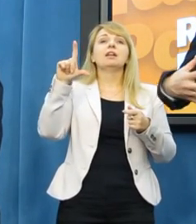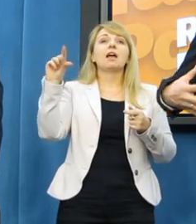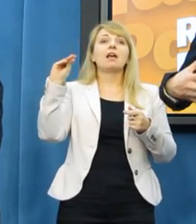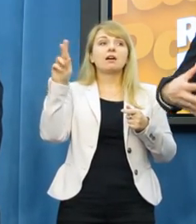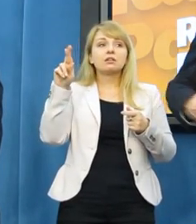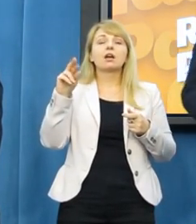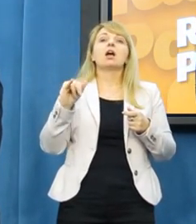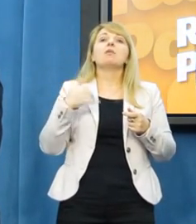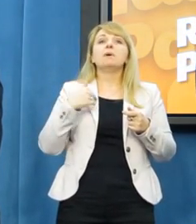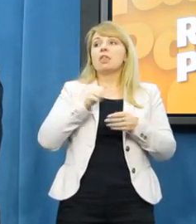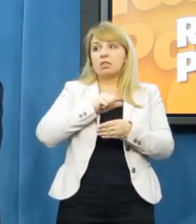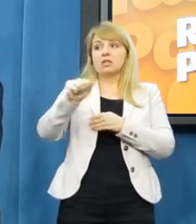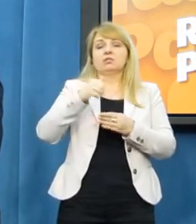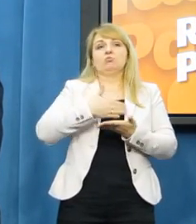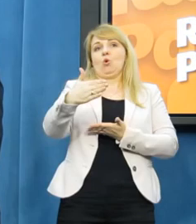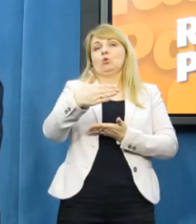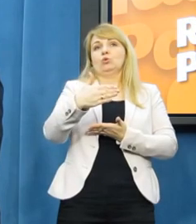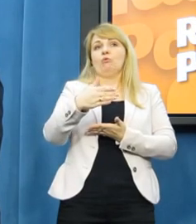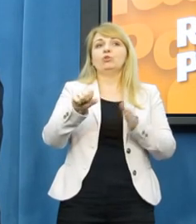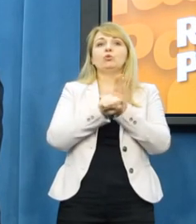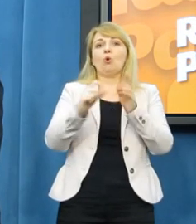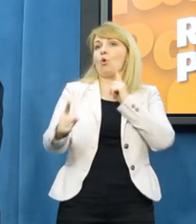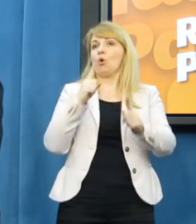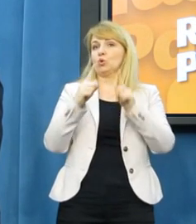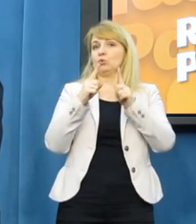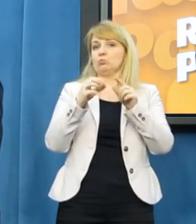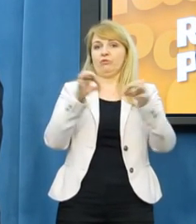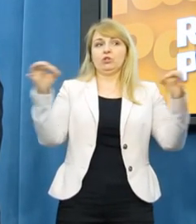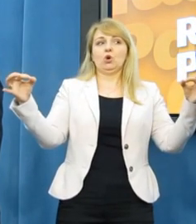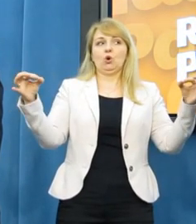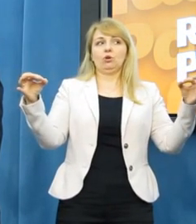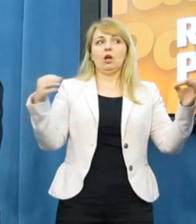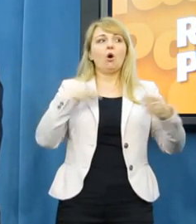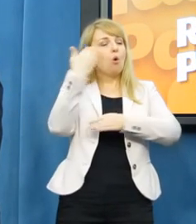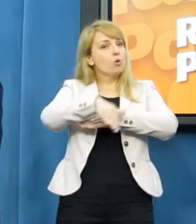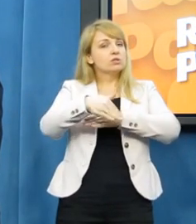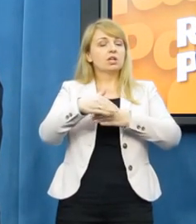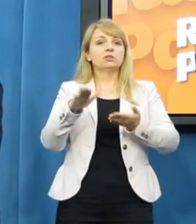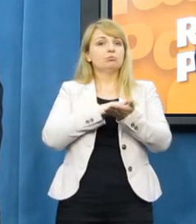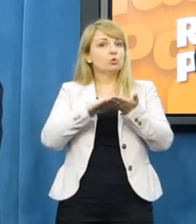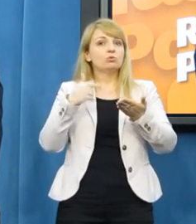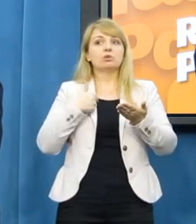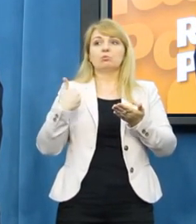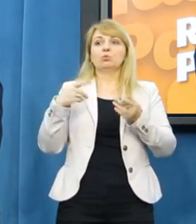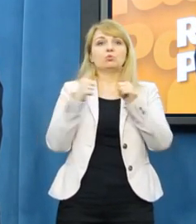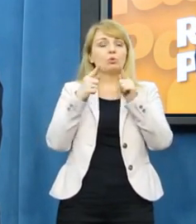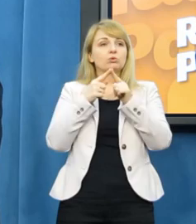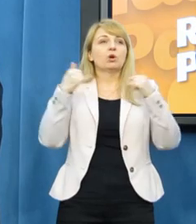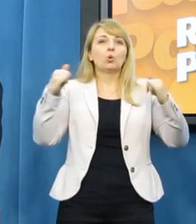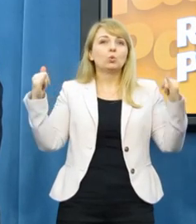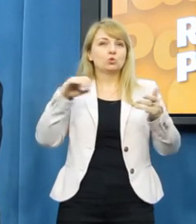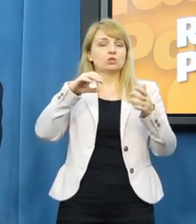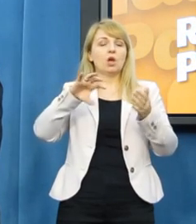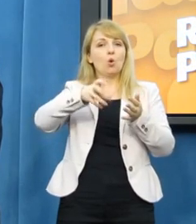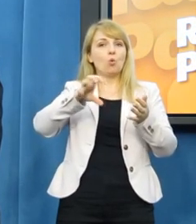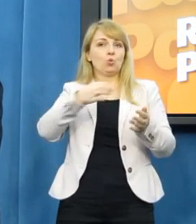typu szerokich rozmów. Ja w tym czasie, w tych ostatnich kilku miesięcy spotykałem się i z przedstawicielami SDPR-u, i Unii Pracy,